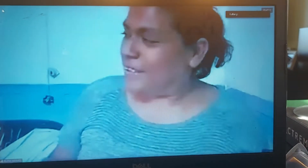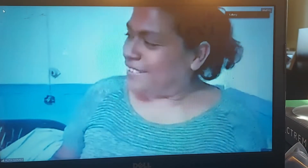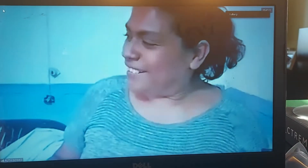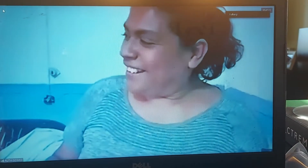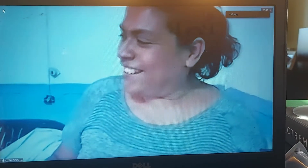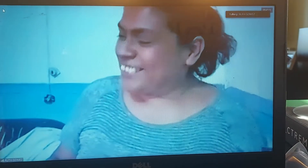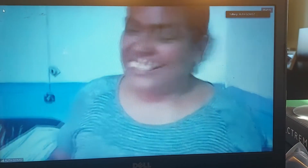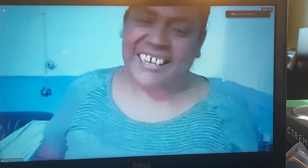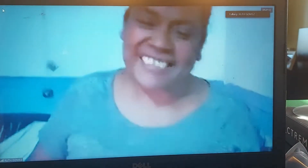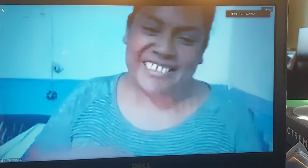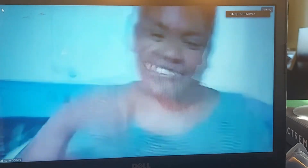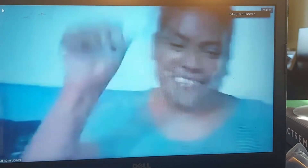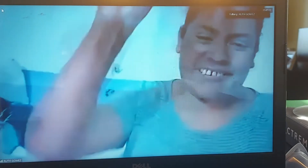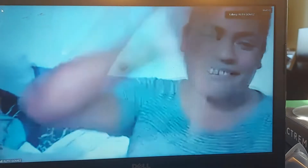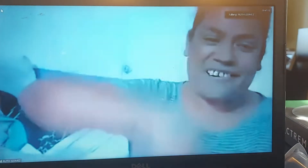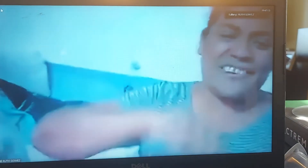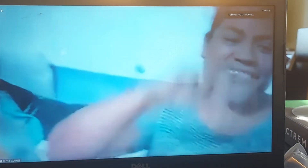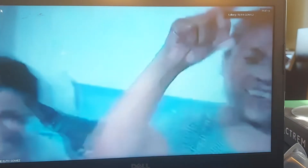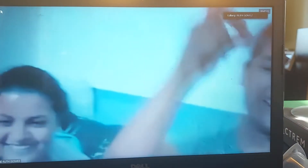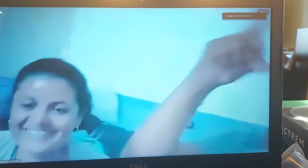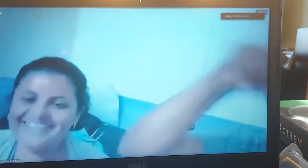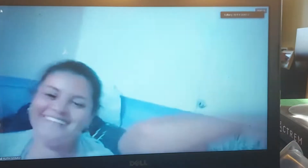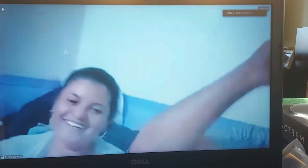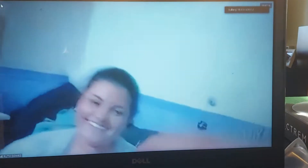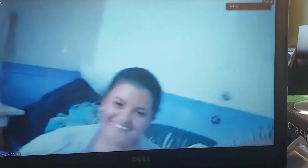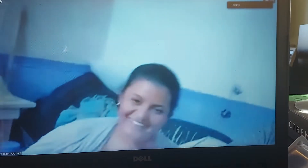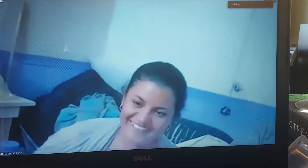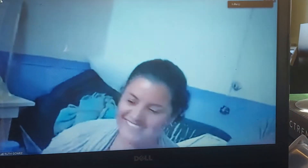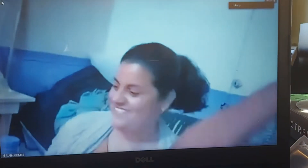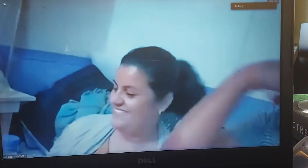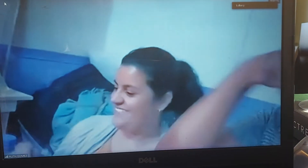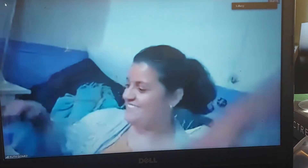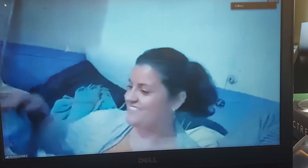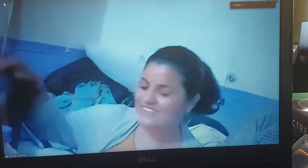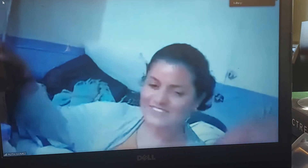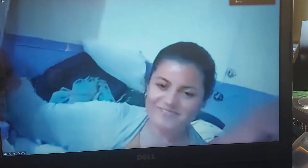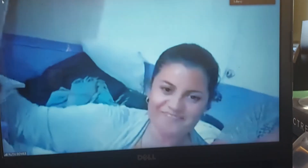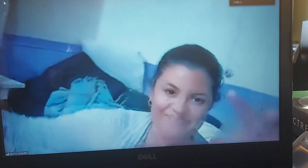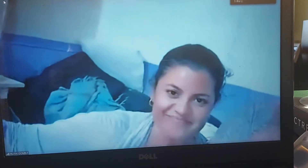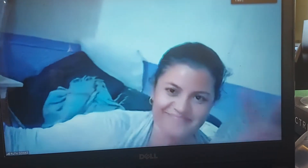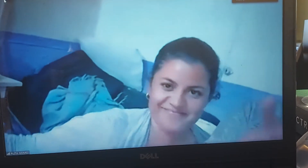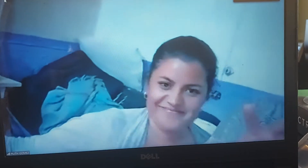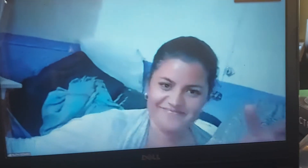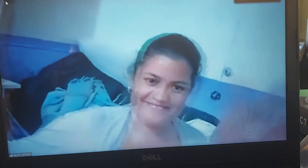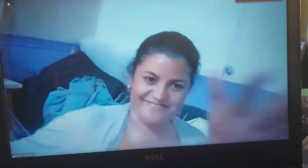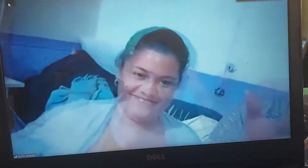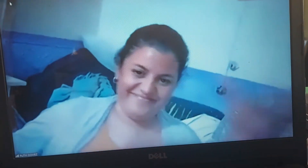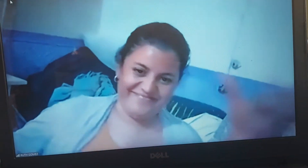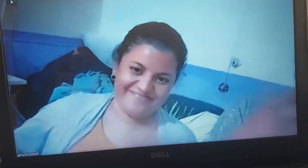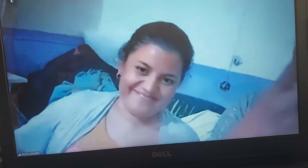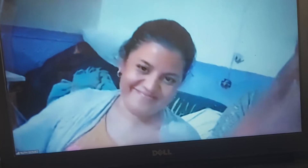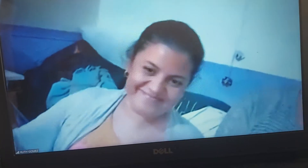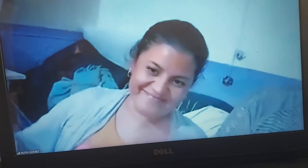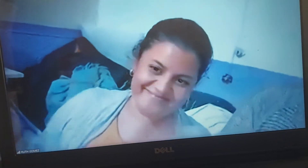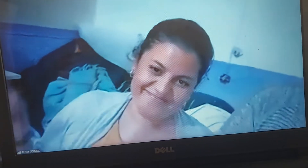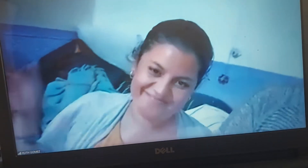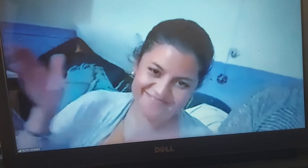aquí está, Nancy hoy, hoy en día, Nancy está haciendo el trabajo y